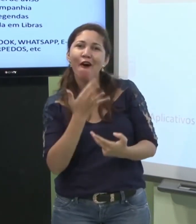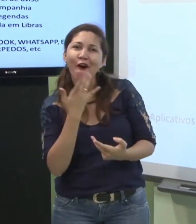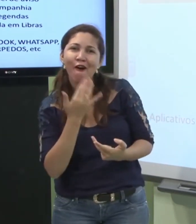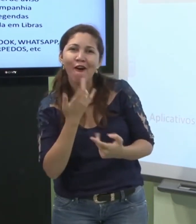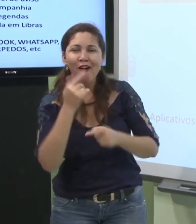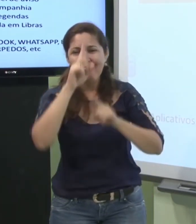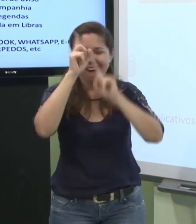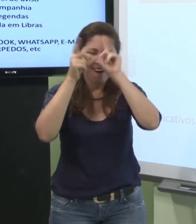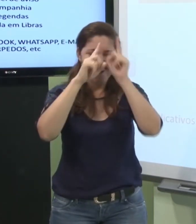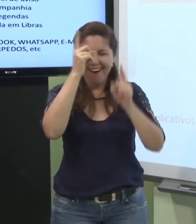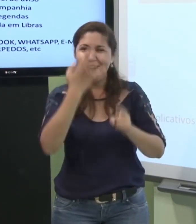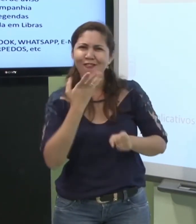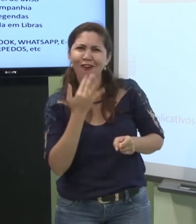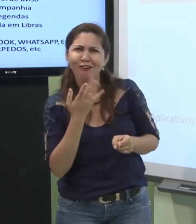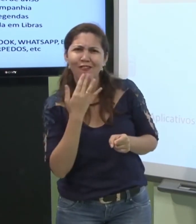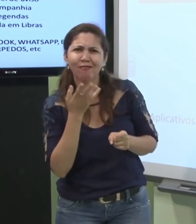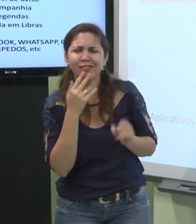Então, isso é próprio da tecnologia.